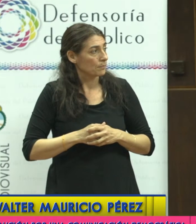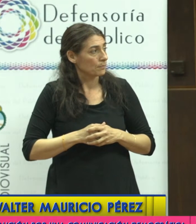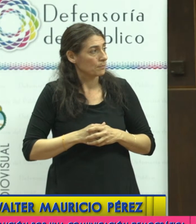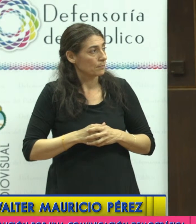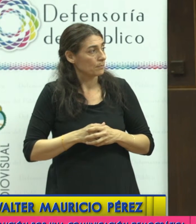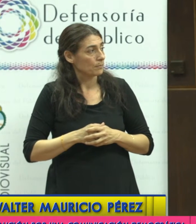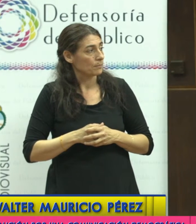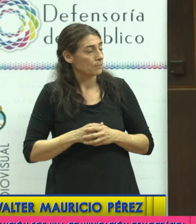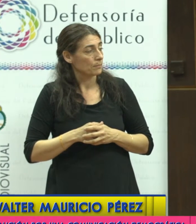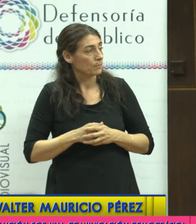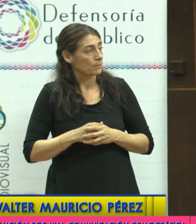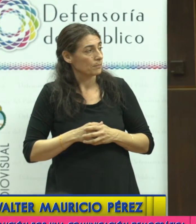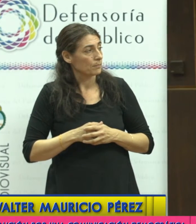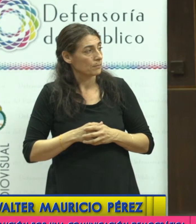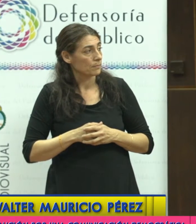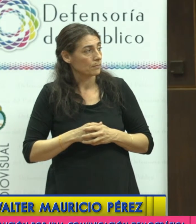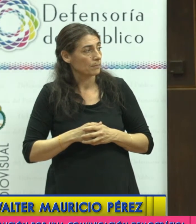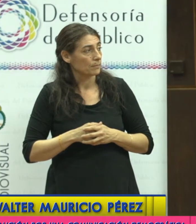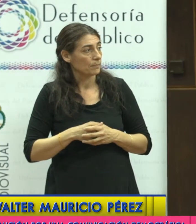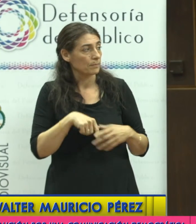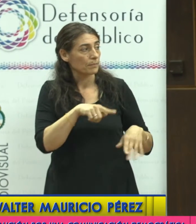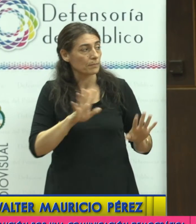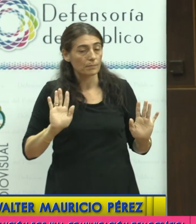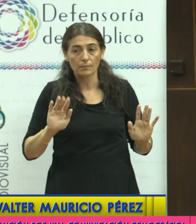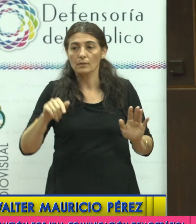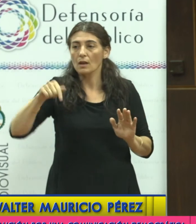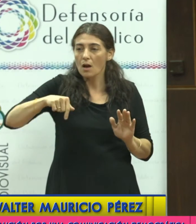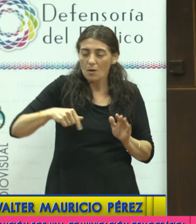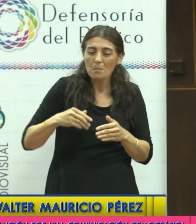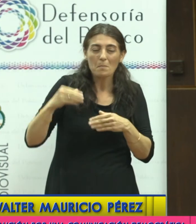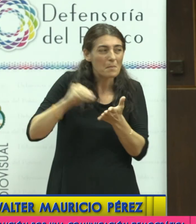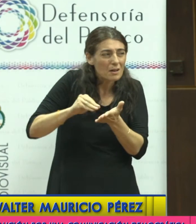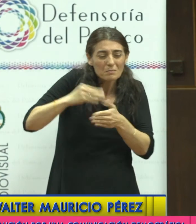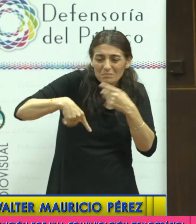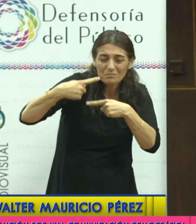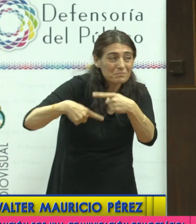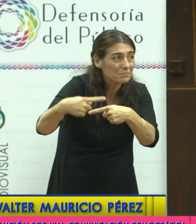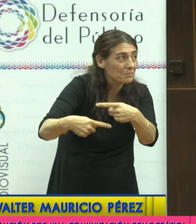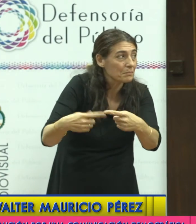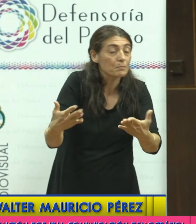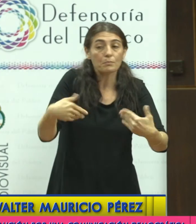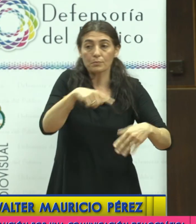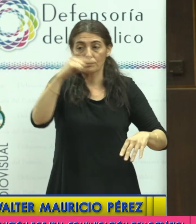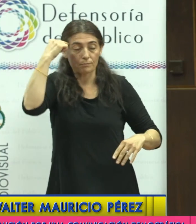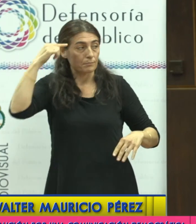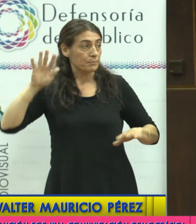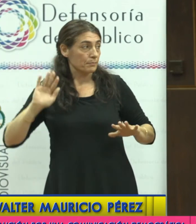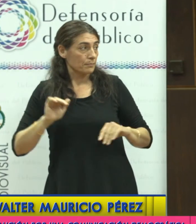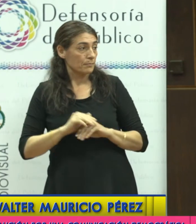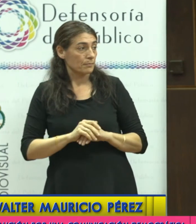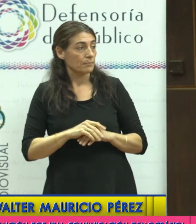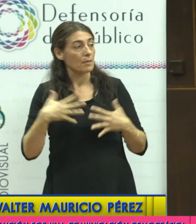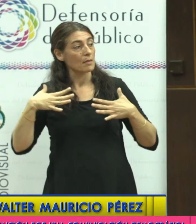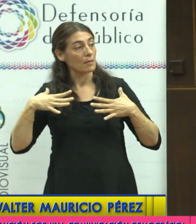Así que, bueno, creemos que se puede hacer mucho más y que para eso contamos con la